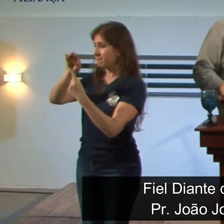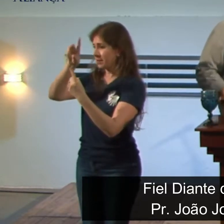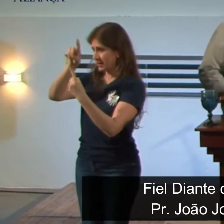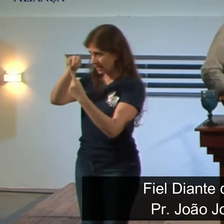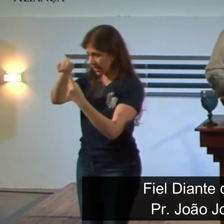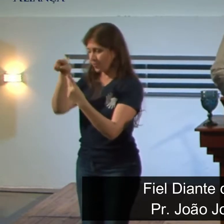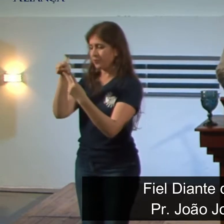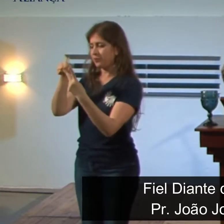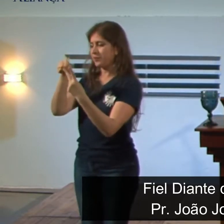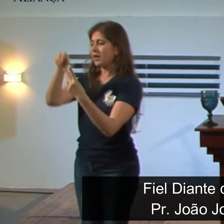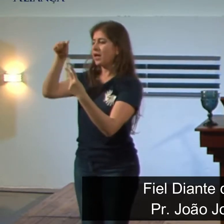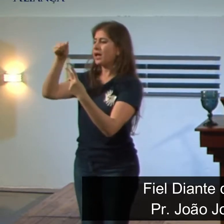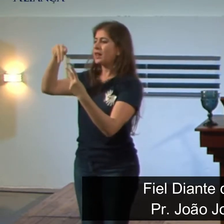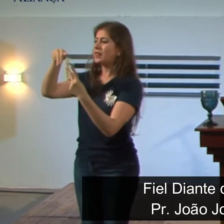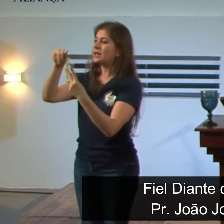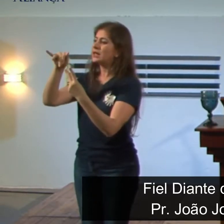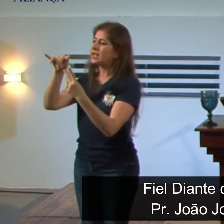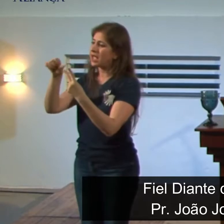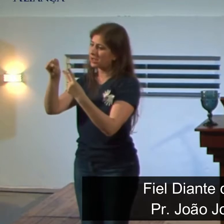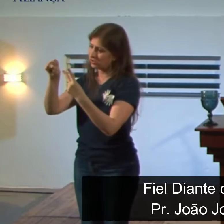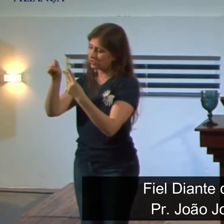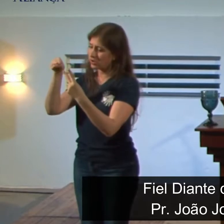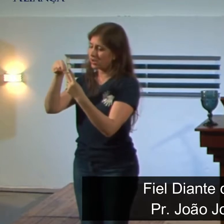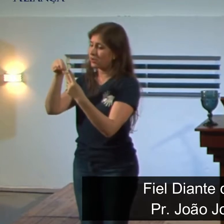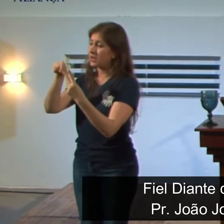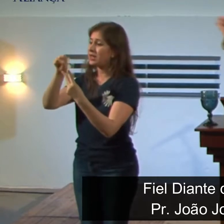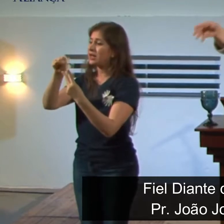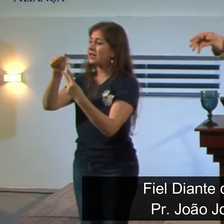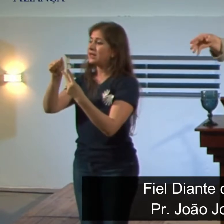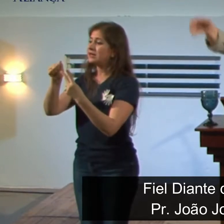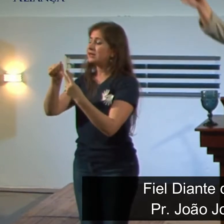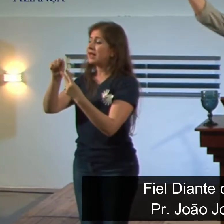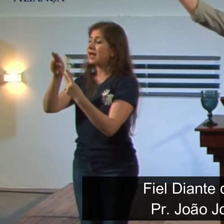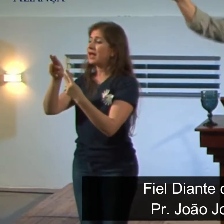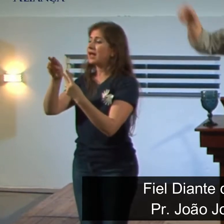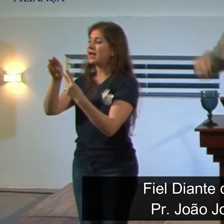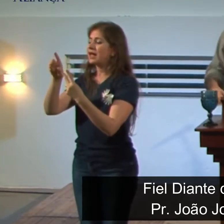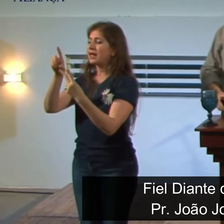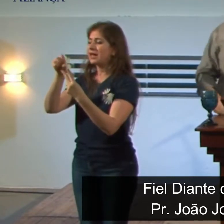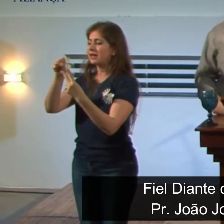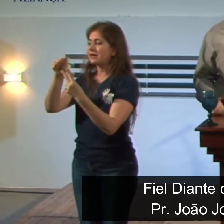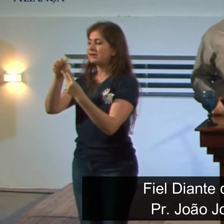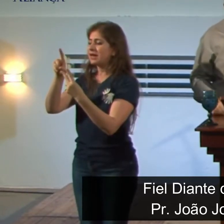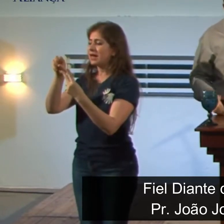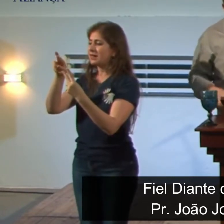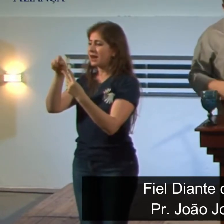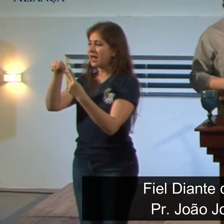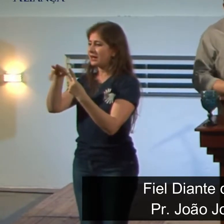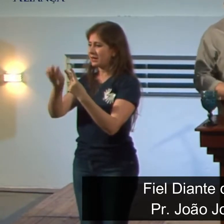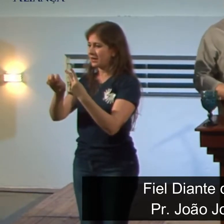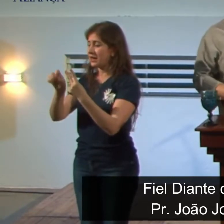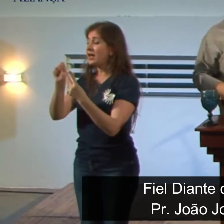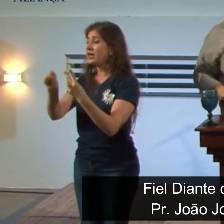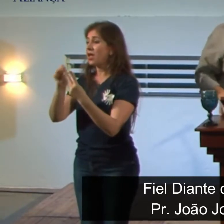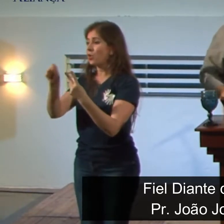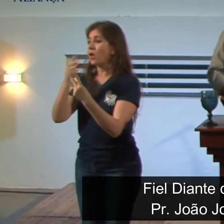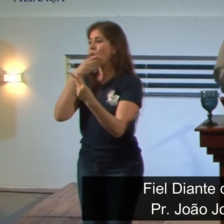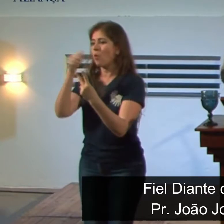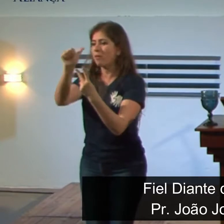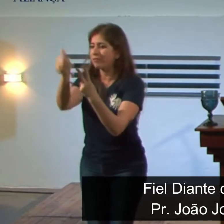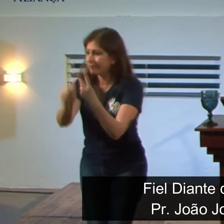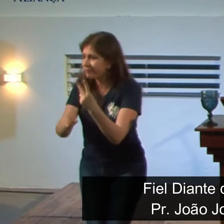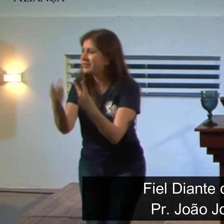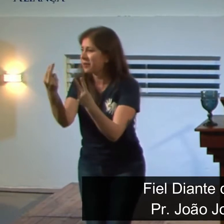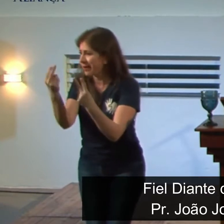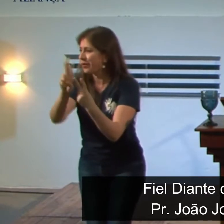que significa comando de Acre, que era outra divindade também da Babilônia. Misael mudou